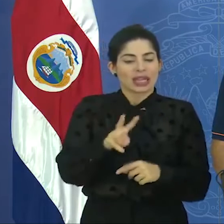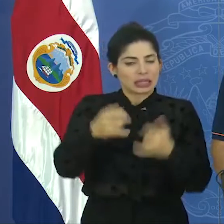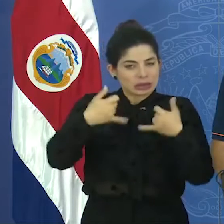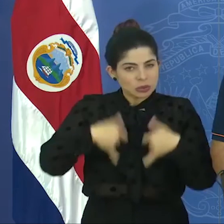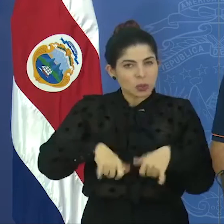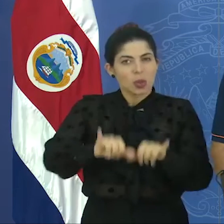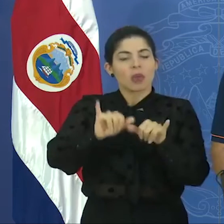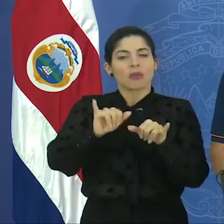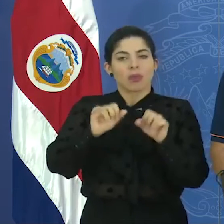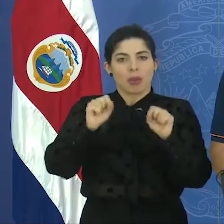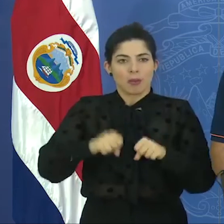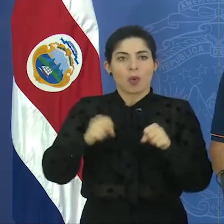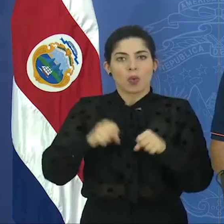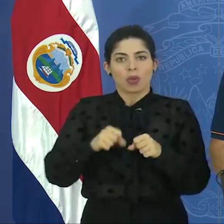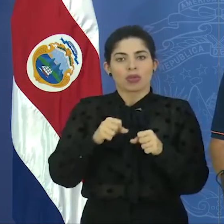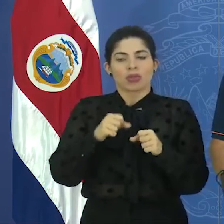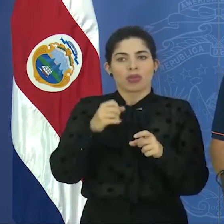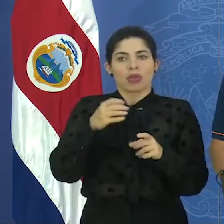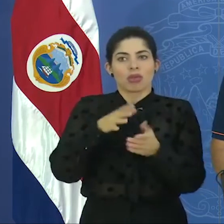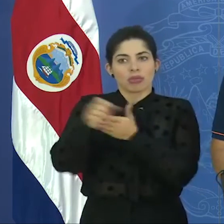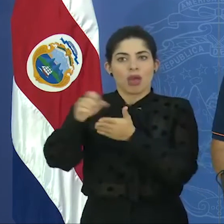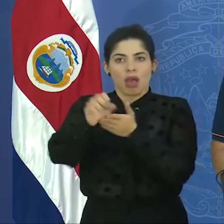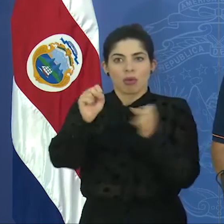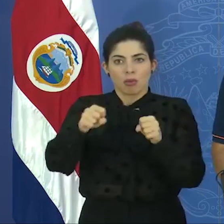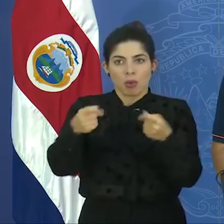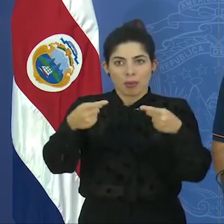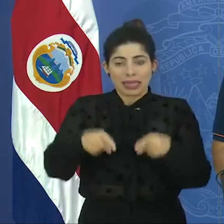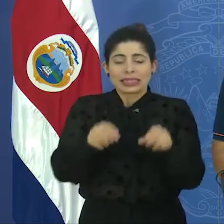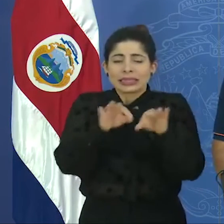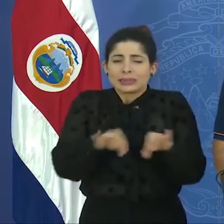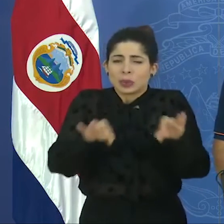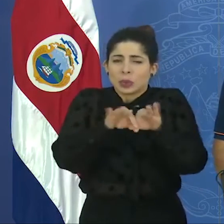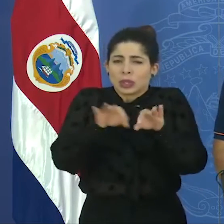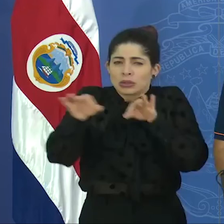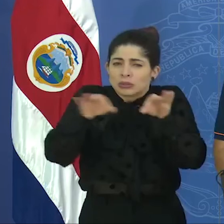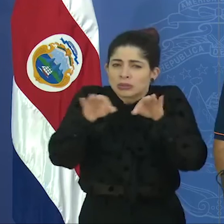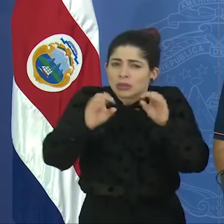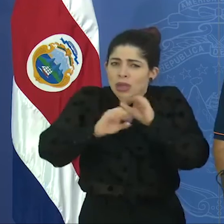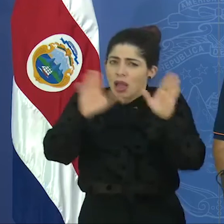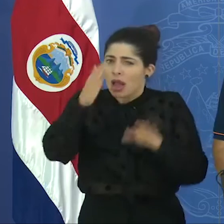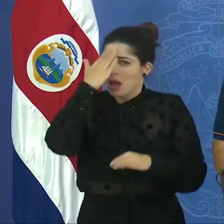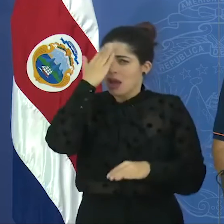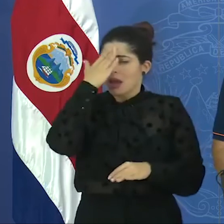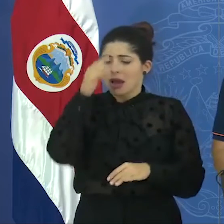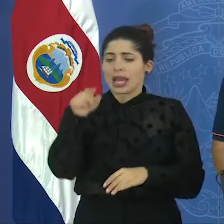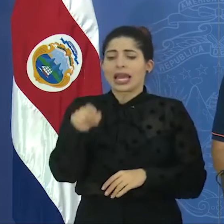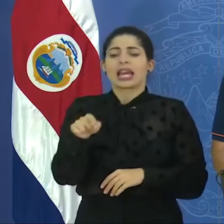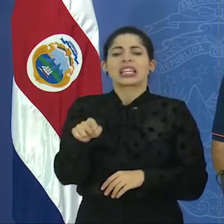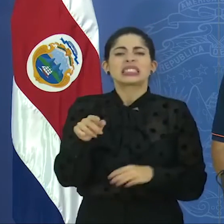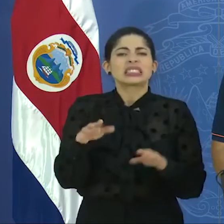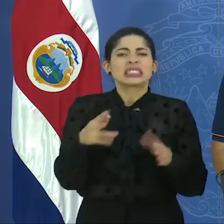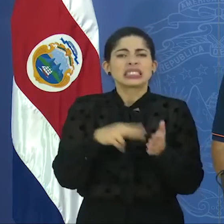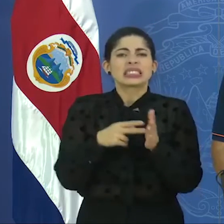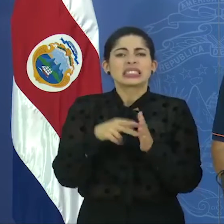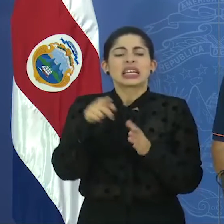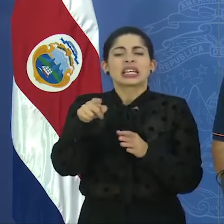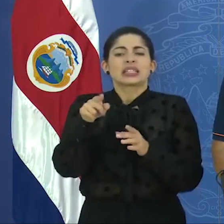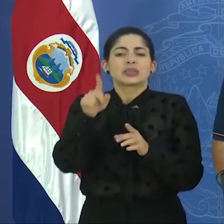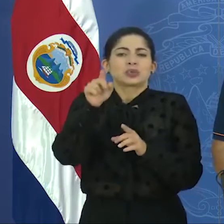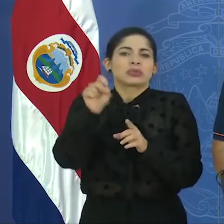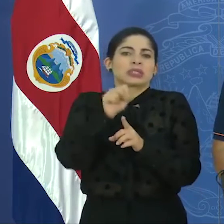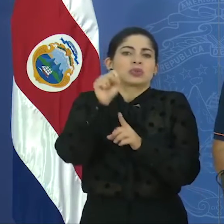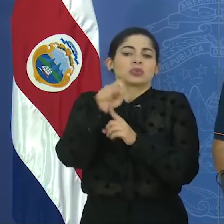podríamos tener afectación. Es importantísimo aclarar que esto es un fenómeno